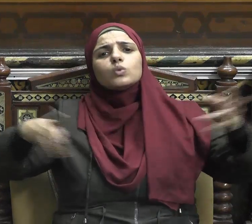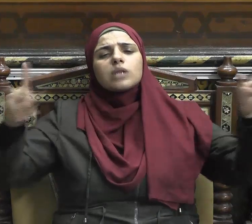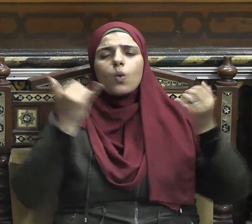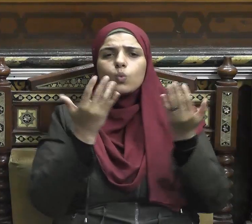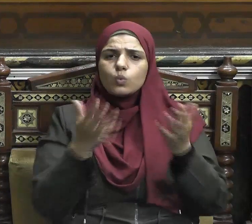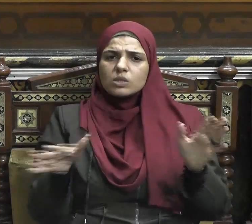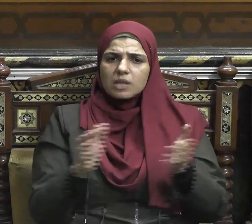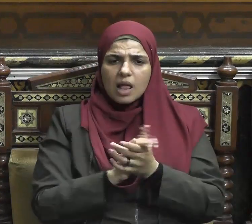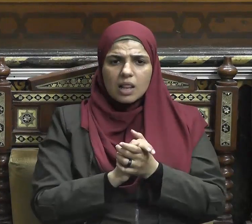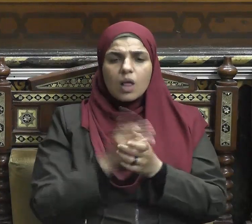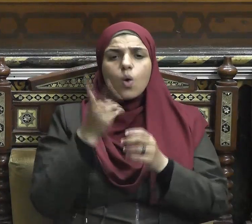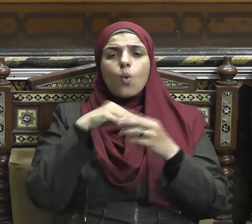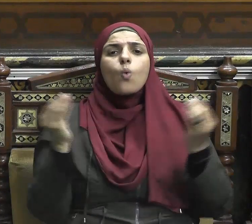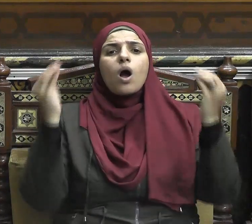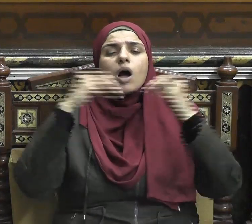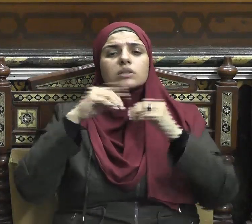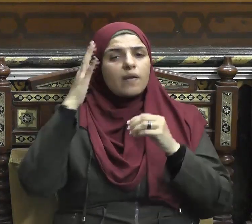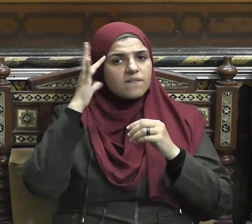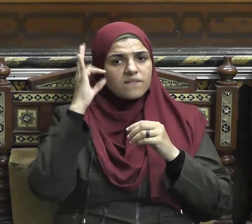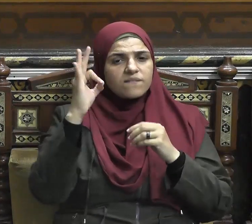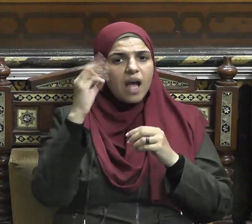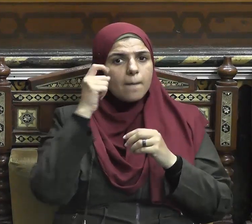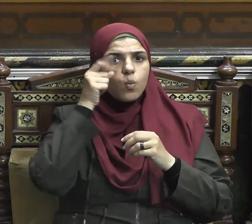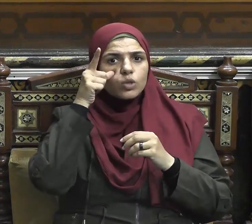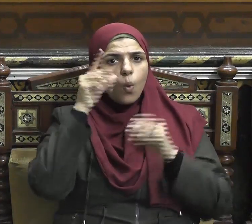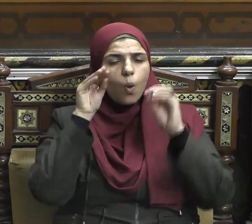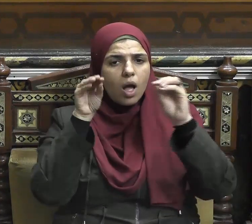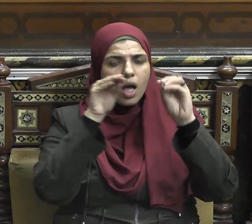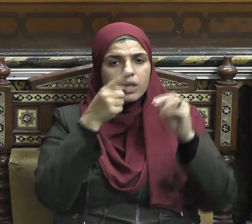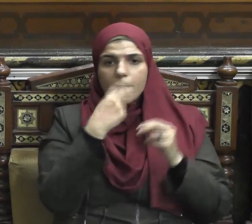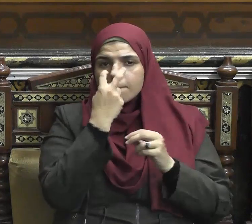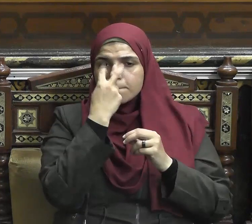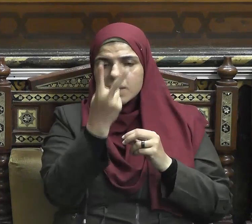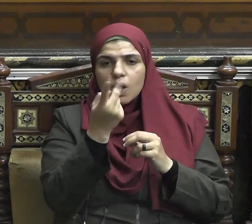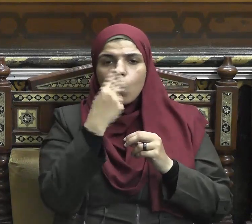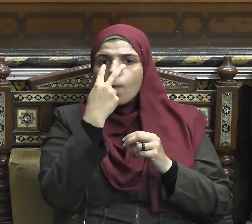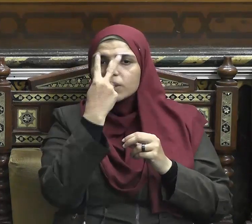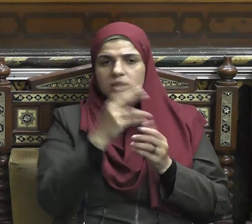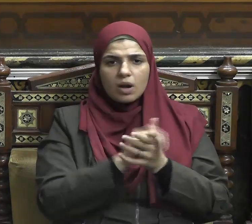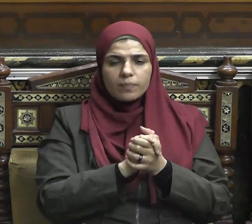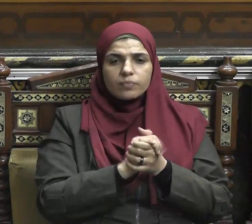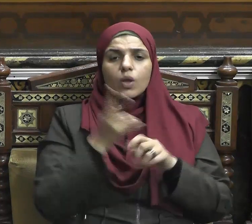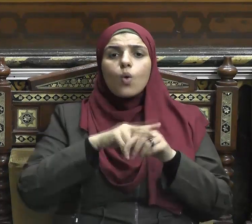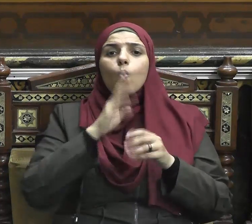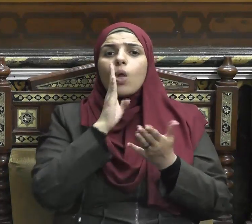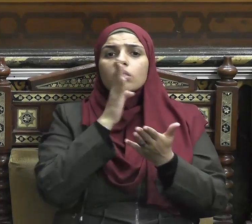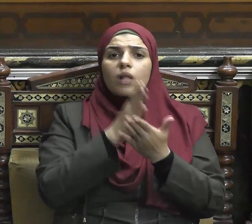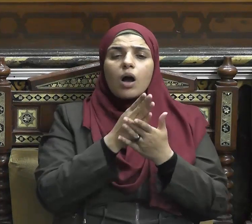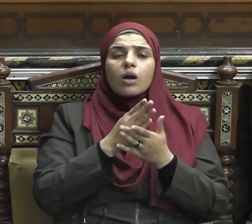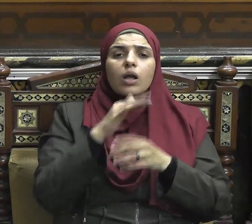دوائر التحجر والجمود والانغلاق وسوء الفهم وضيق